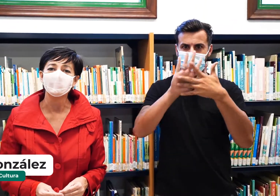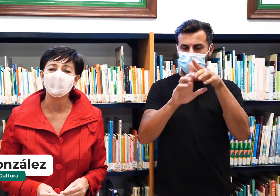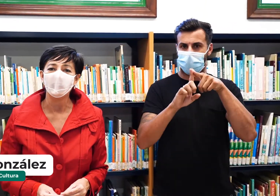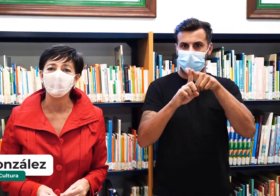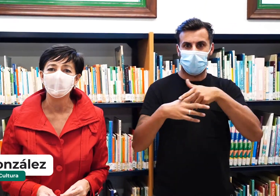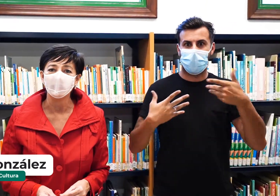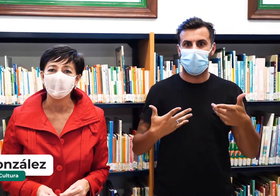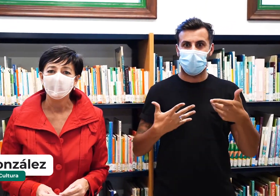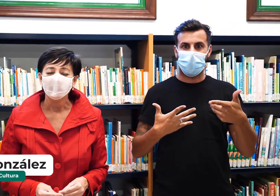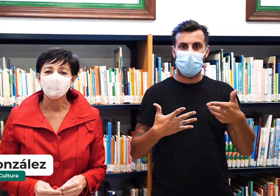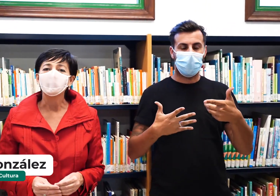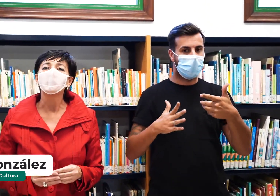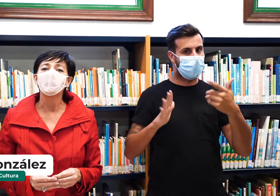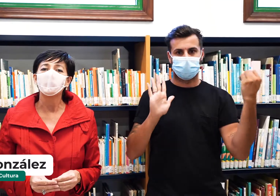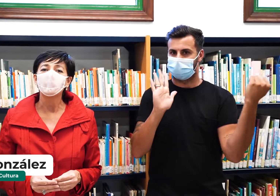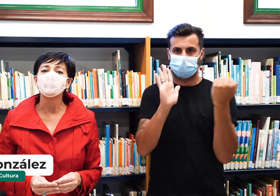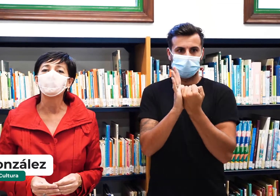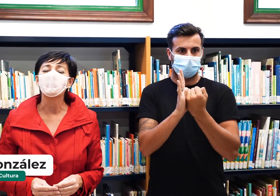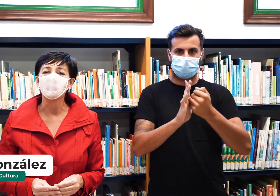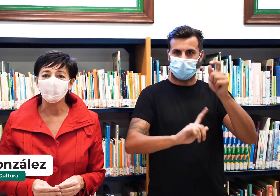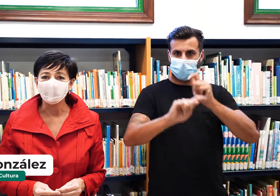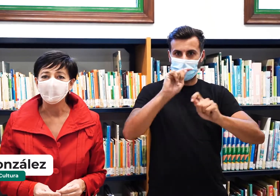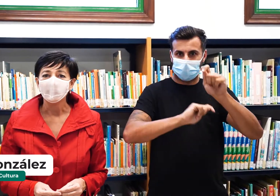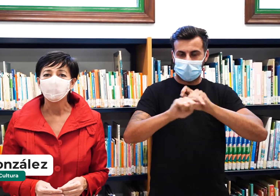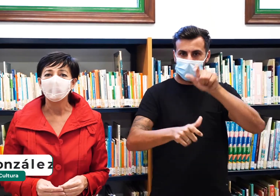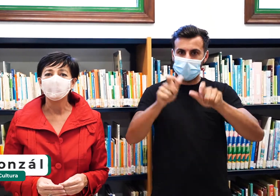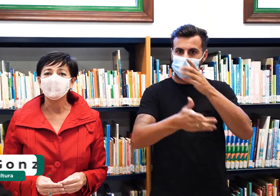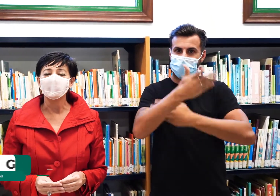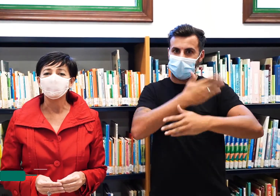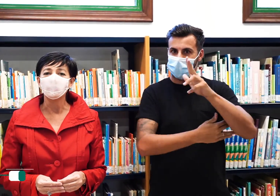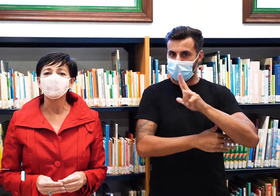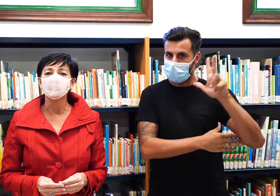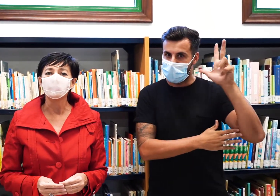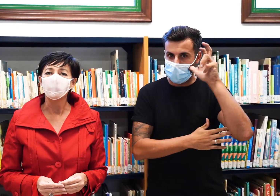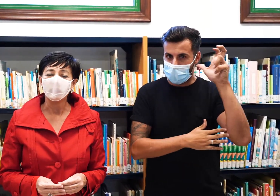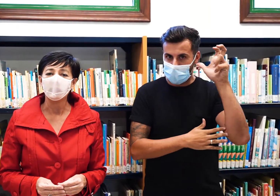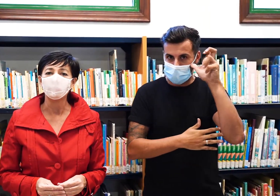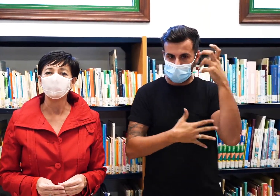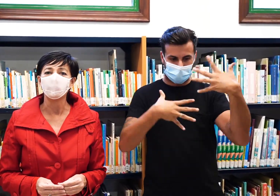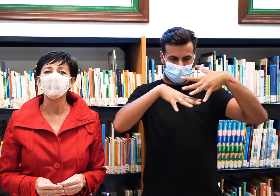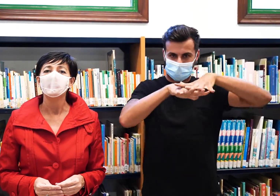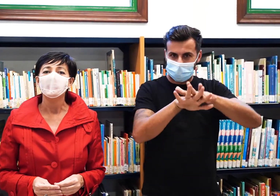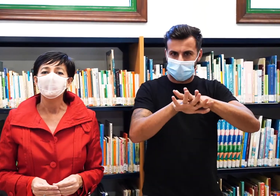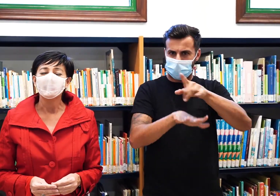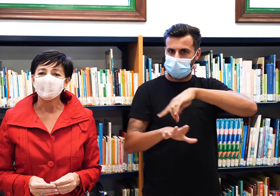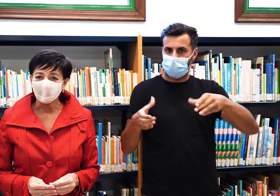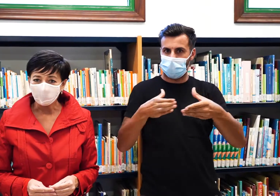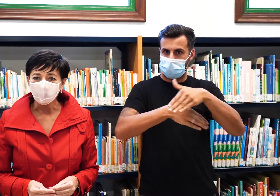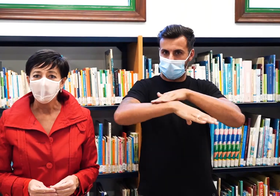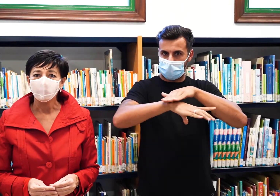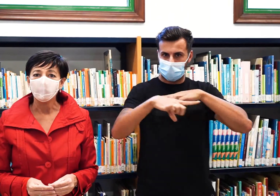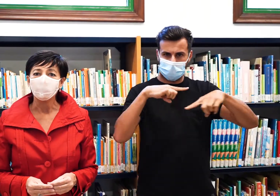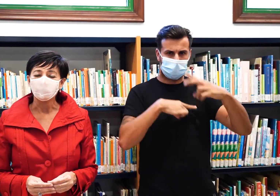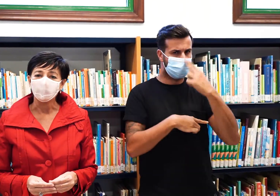deficiencia auditiva. Nuestro grupo de gobierno se compromete con la integración de todas las personas y en este